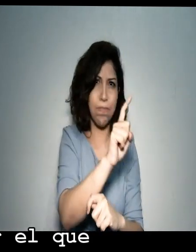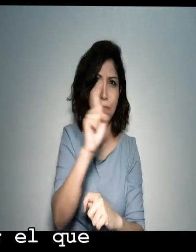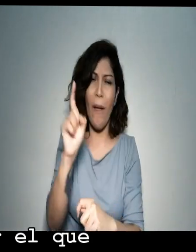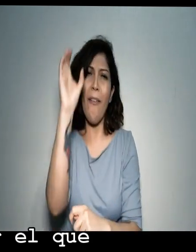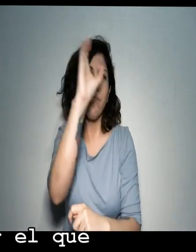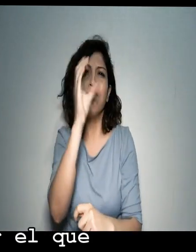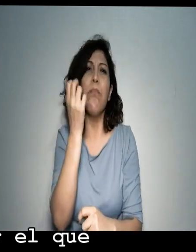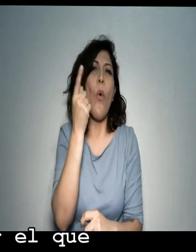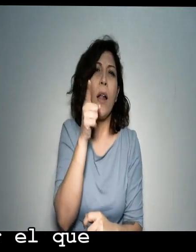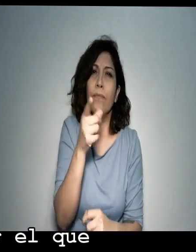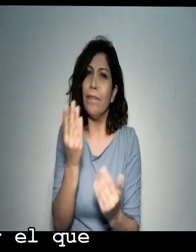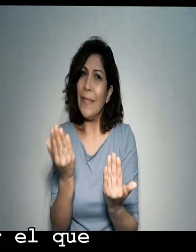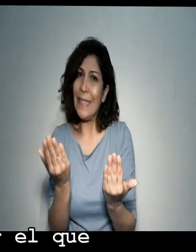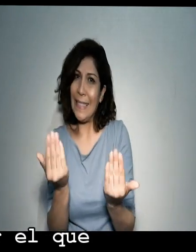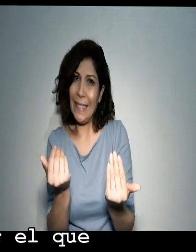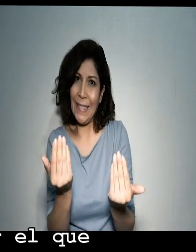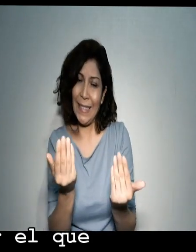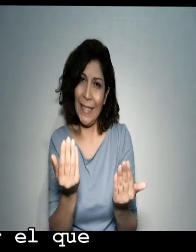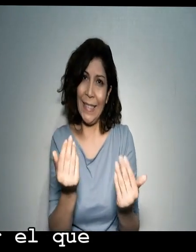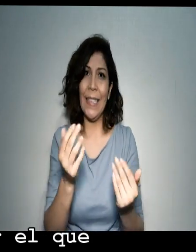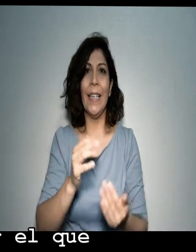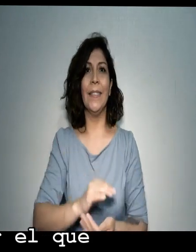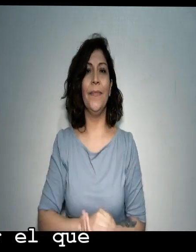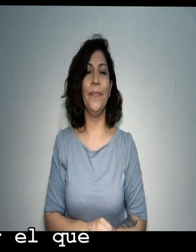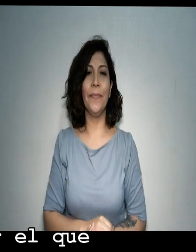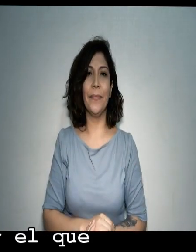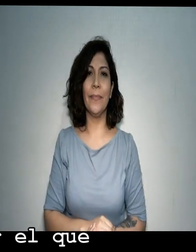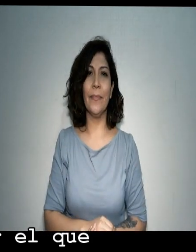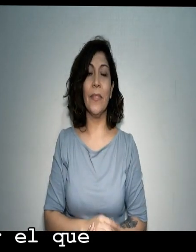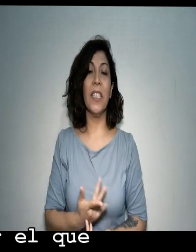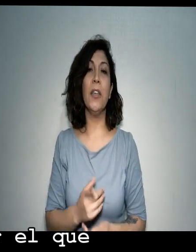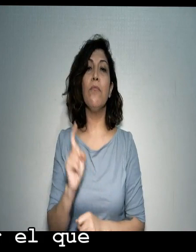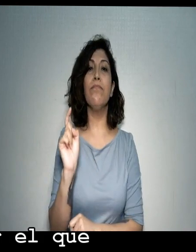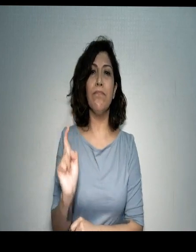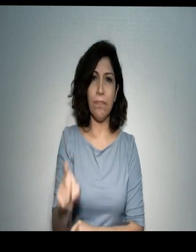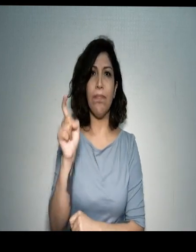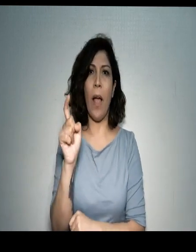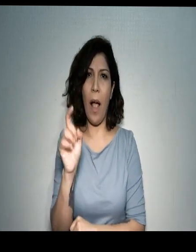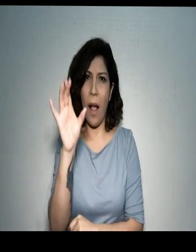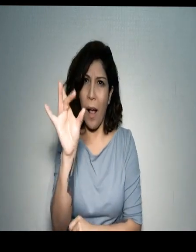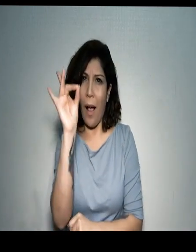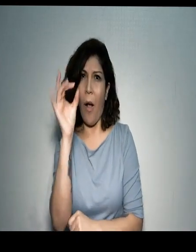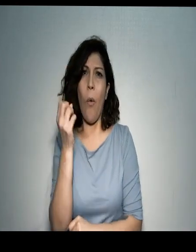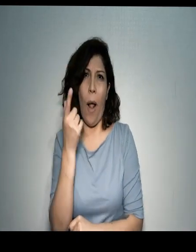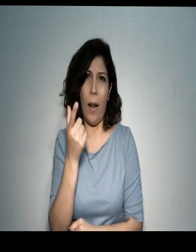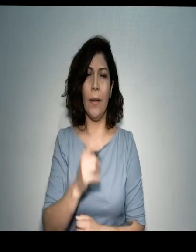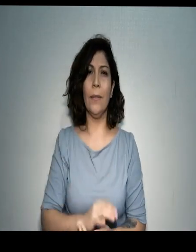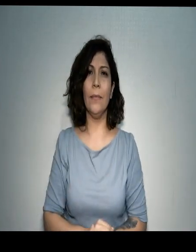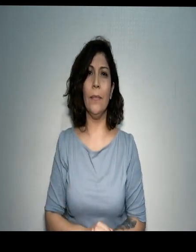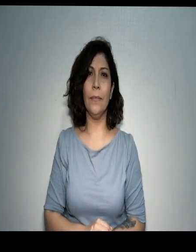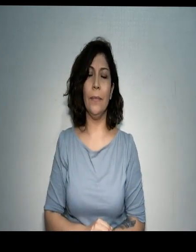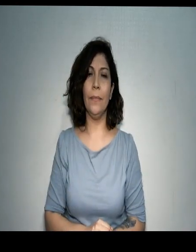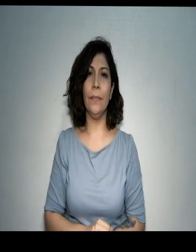debemos buscar en el que necesitemos y pinchamos con el mouse sobre ese.